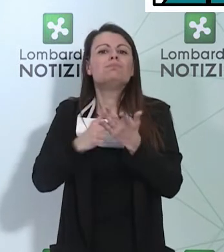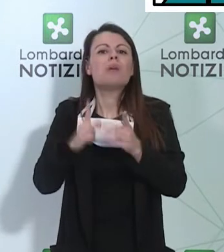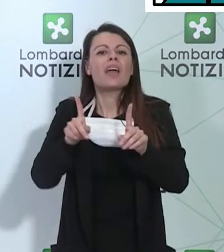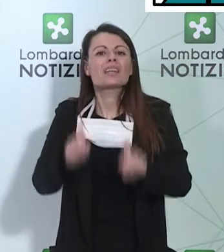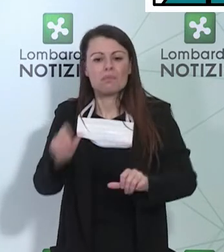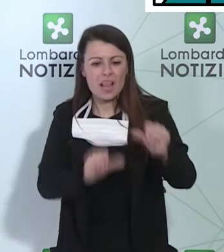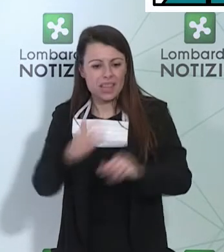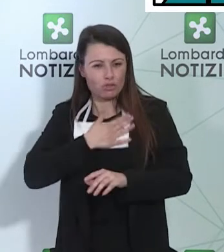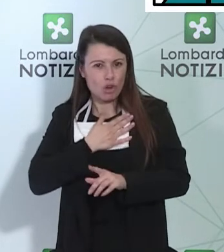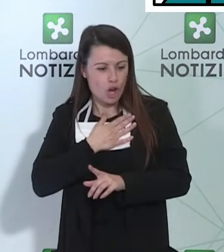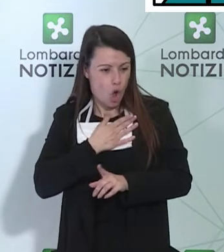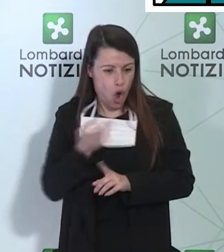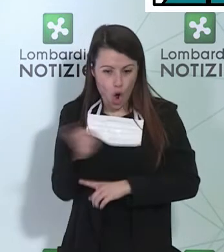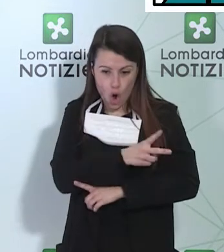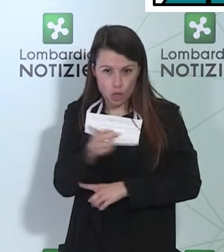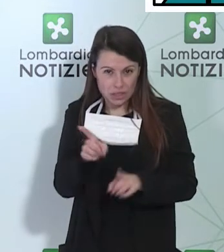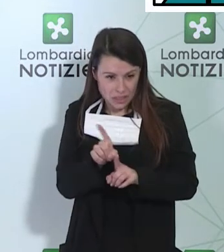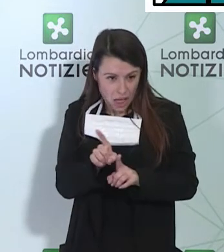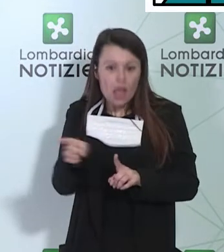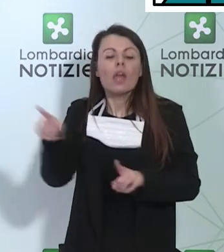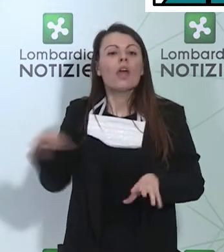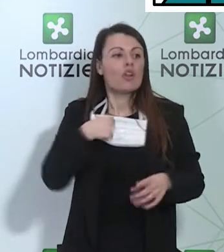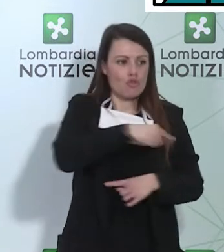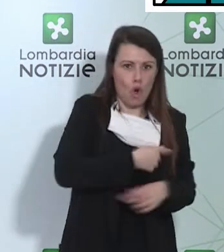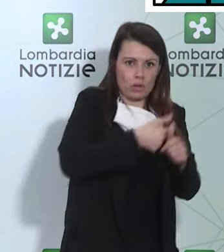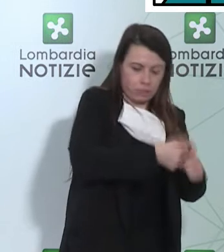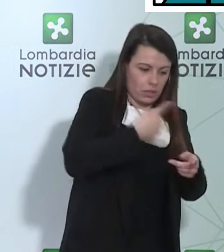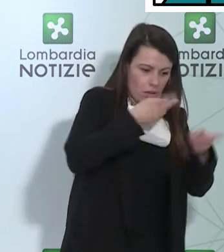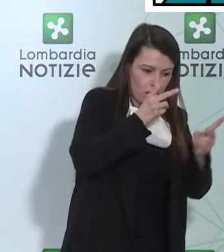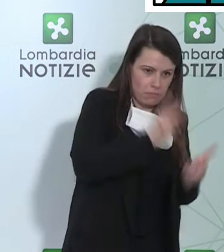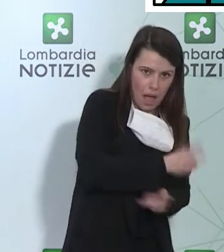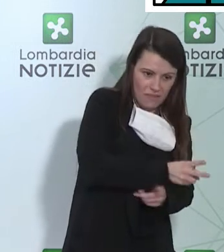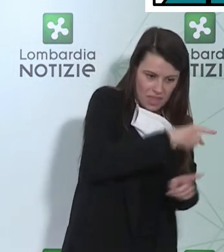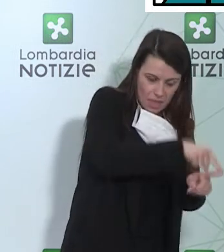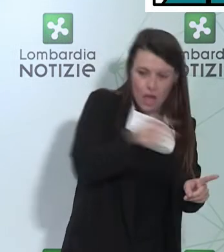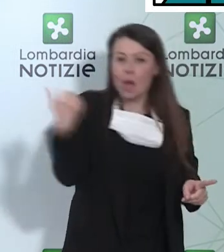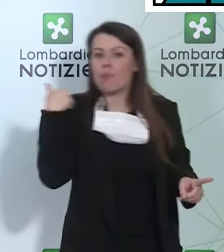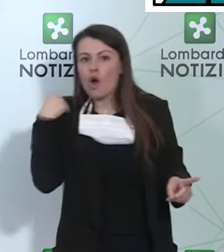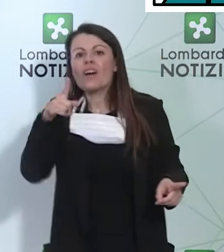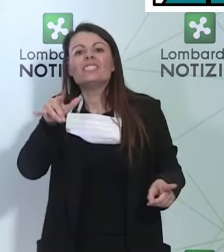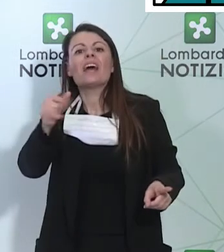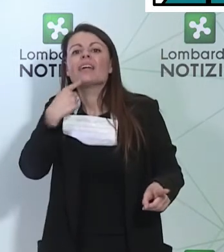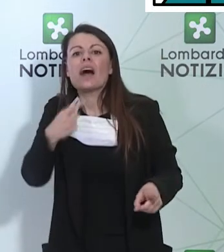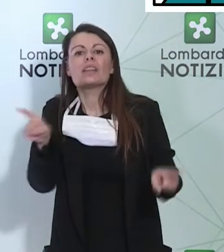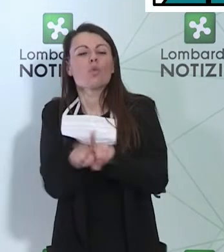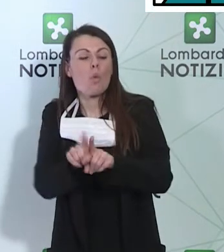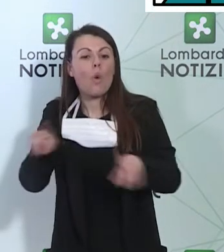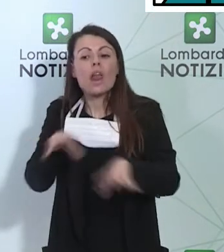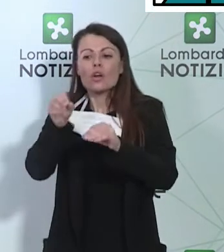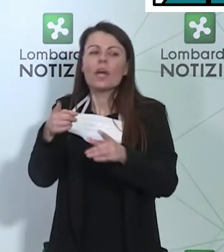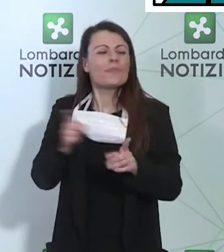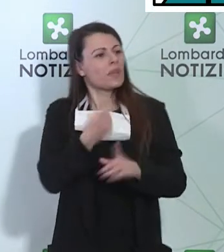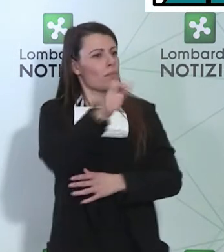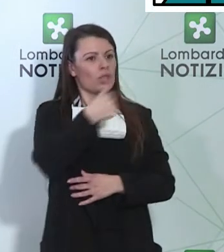a cui stiamo facendoli noi sottoporre a Pavia. E lo stesso ha detto Zaia pochi minuti fa. Ha sottoposto questi test,